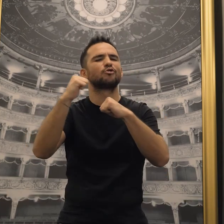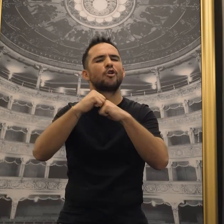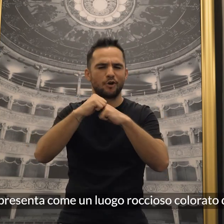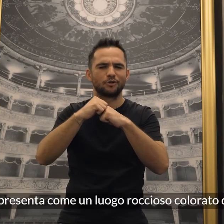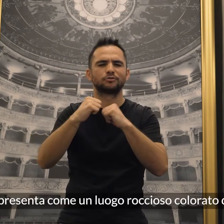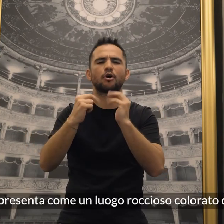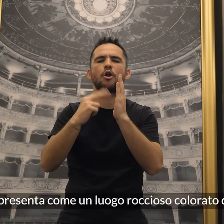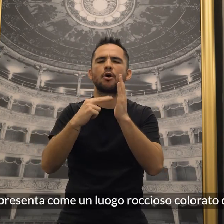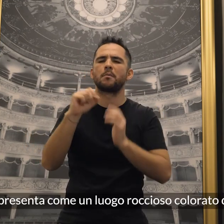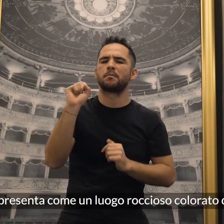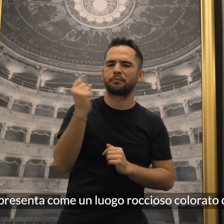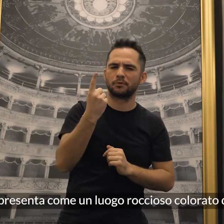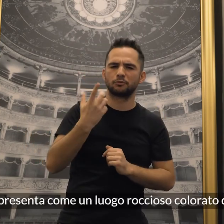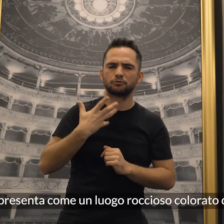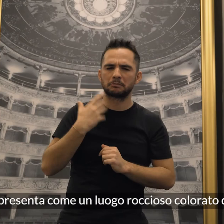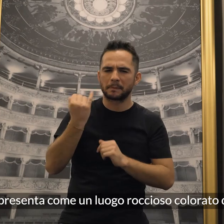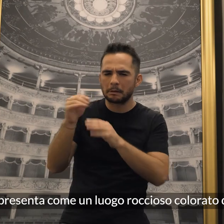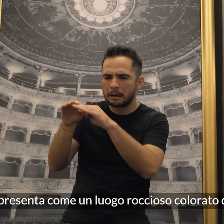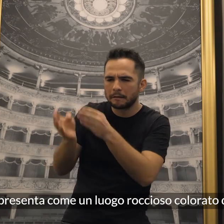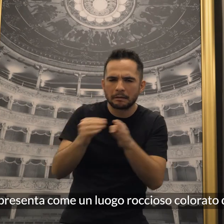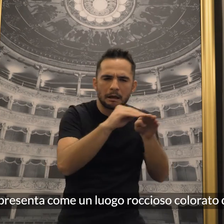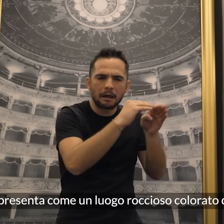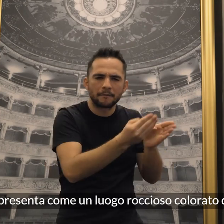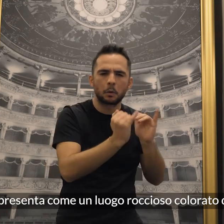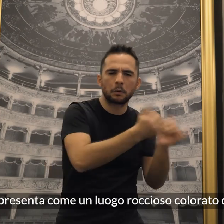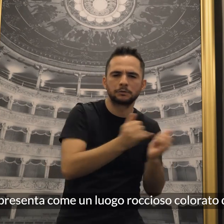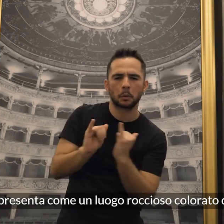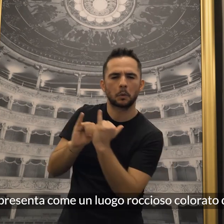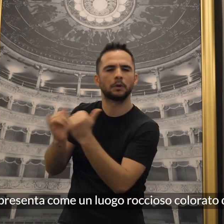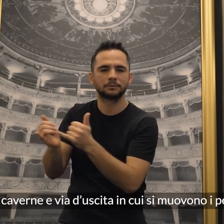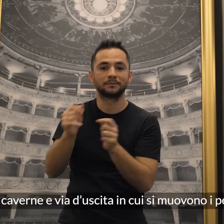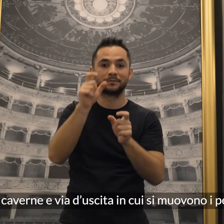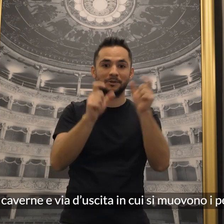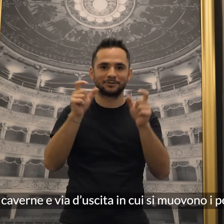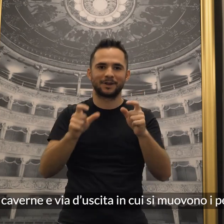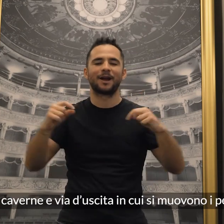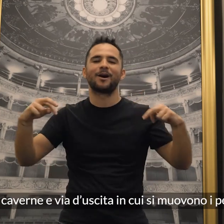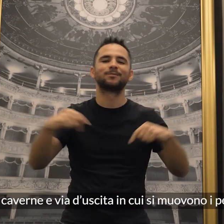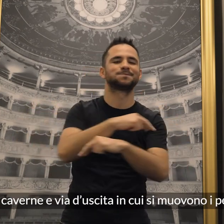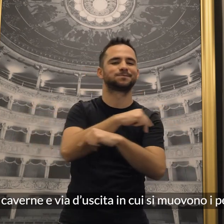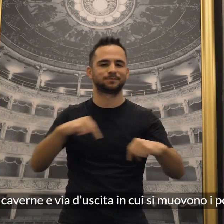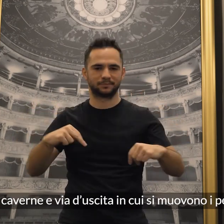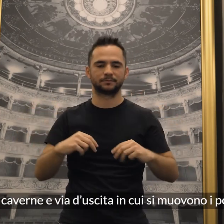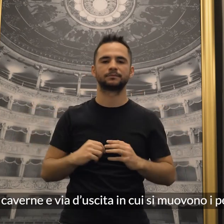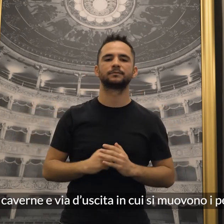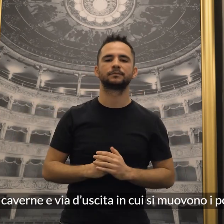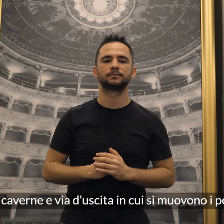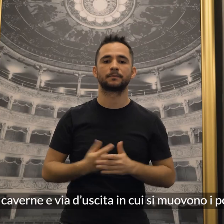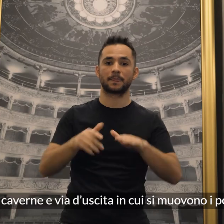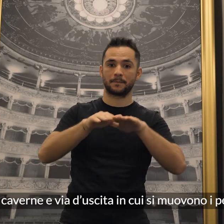che si presenta come un luogo roccioso colorato di blu, con piccole caverne e via d'uscita in cui si muovono